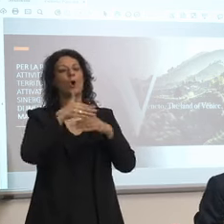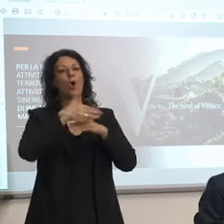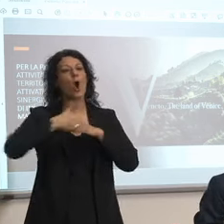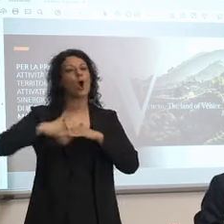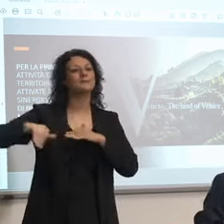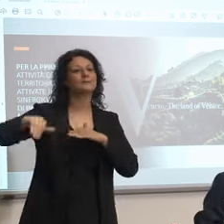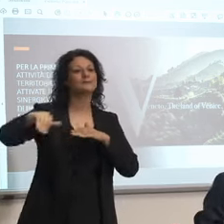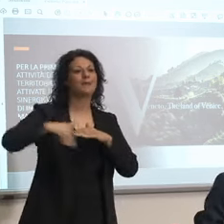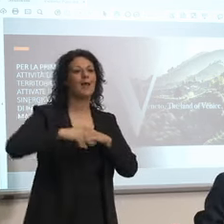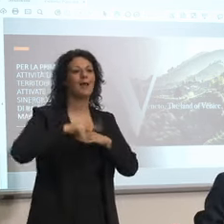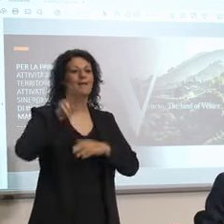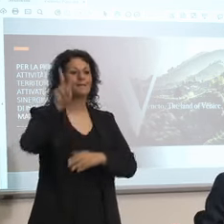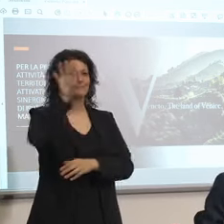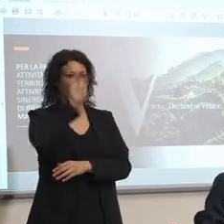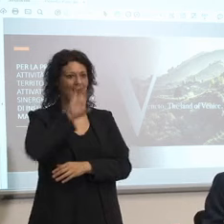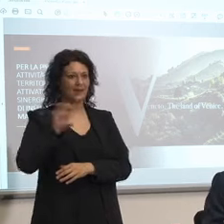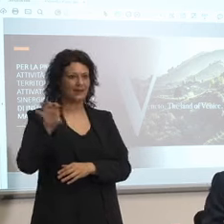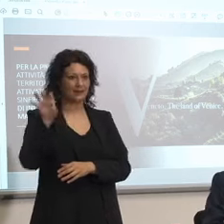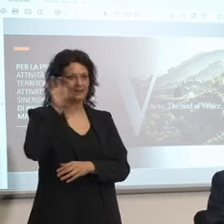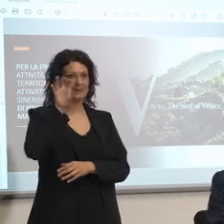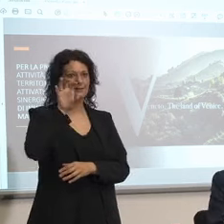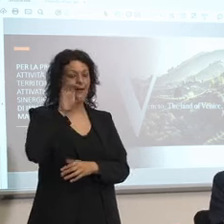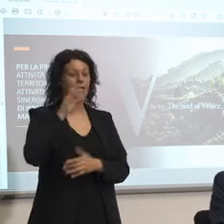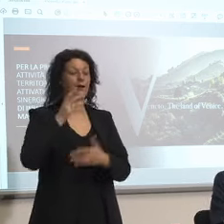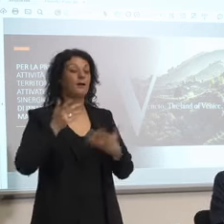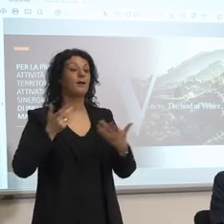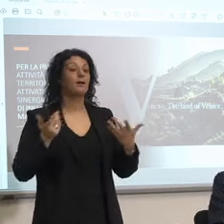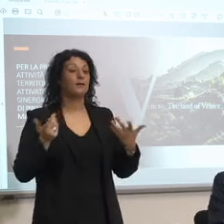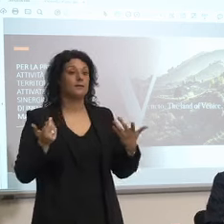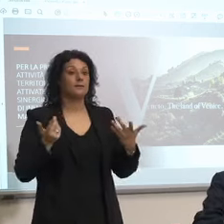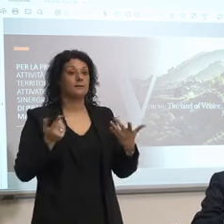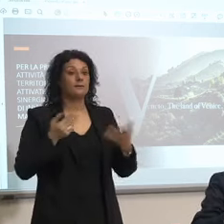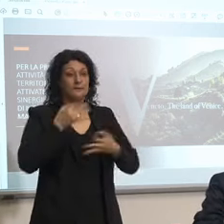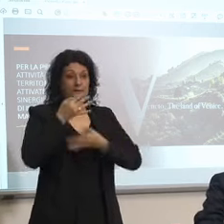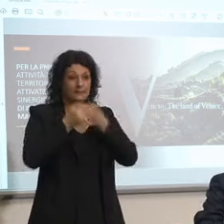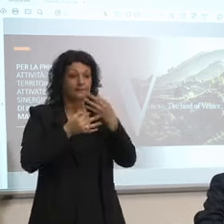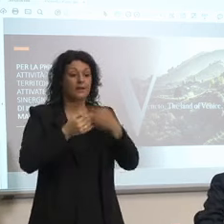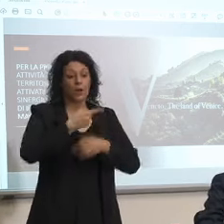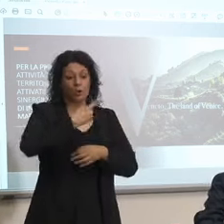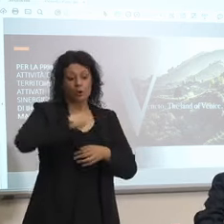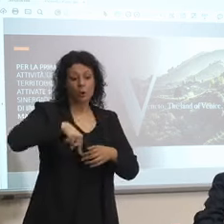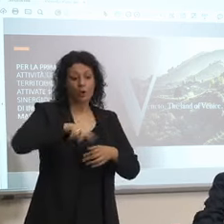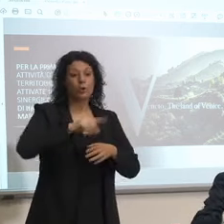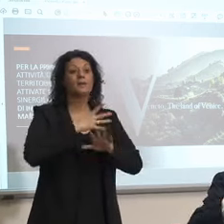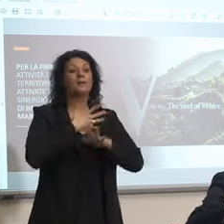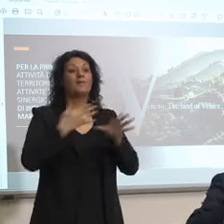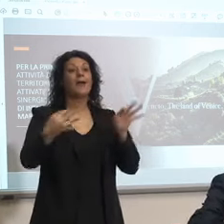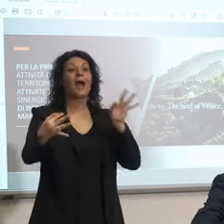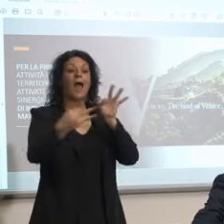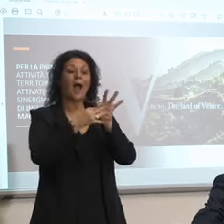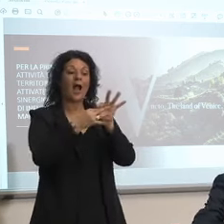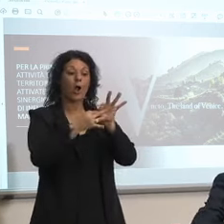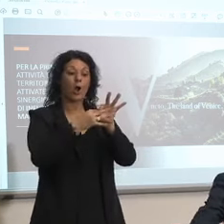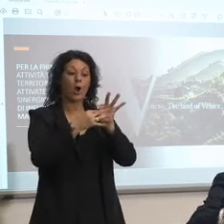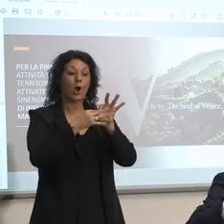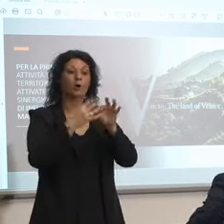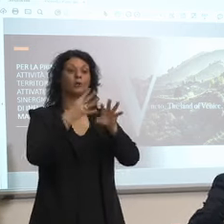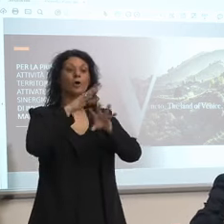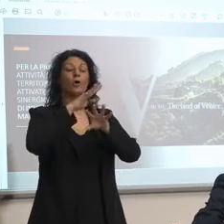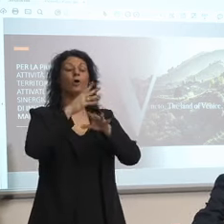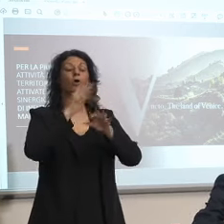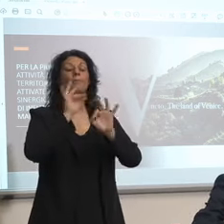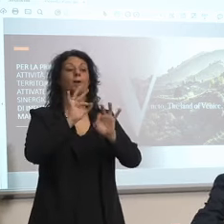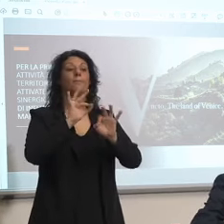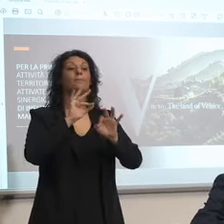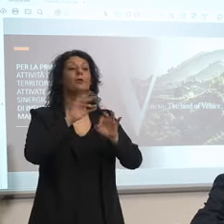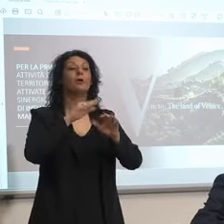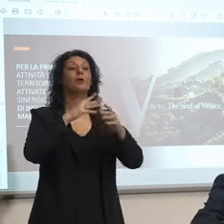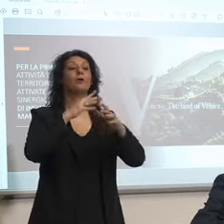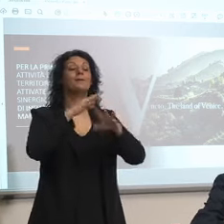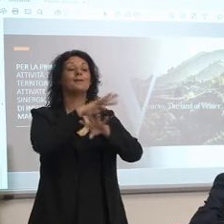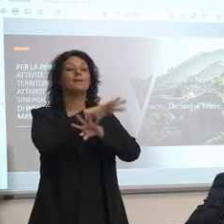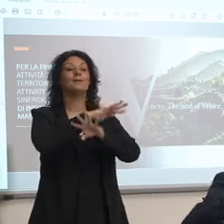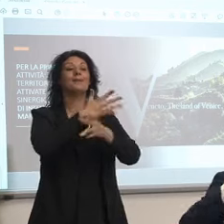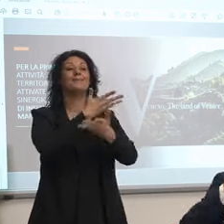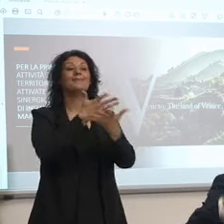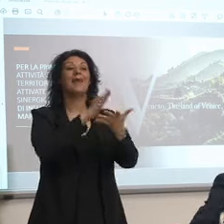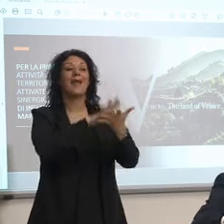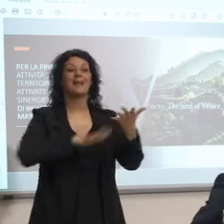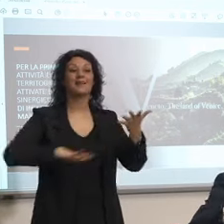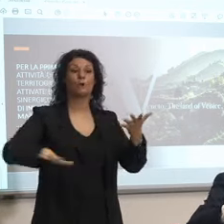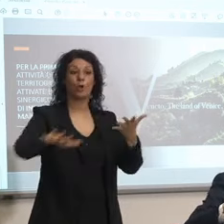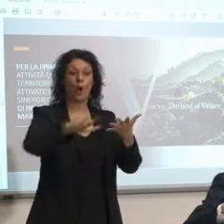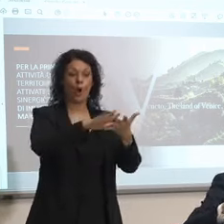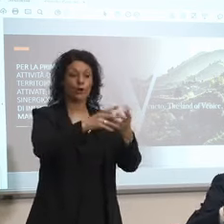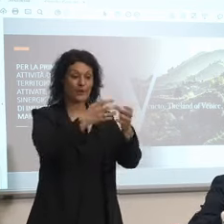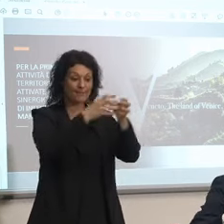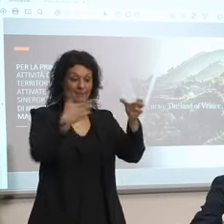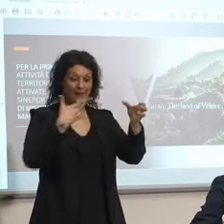e quindi insomma ovviamente noi imprendiamo in accordo con il territorio consorzi di promozione o reti di impresa già costituite